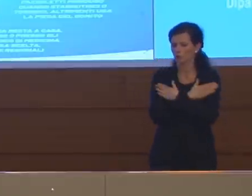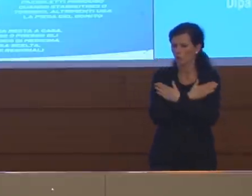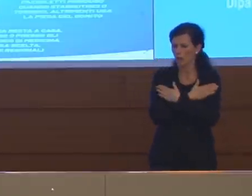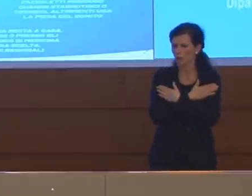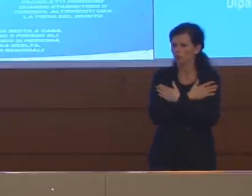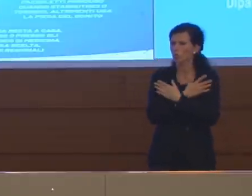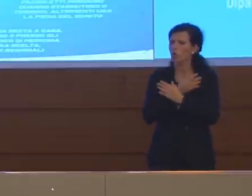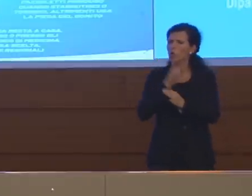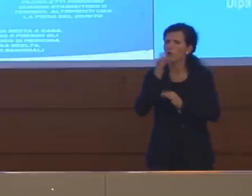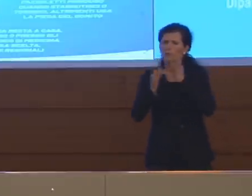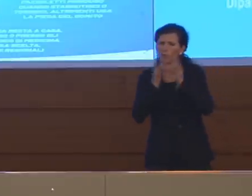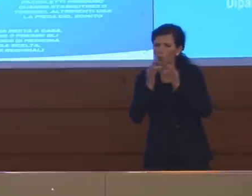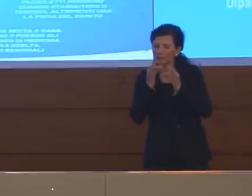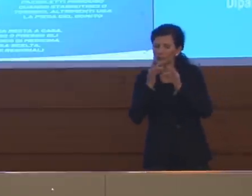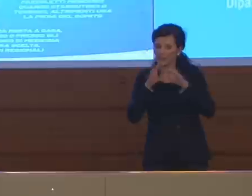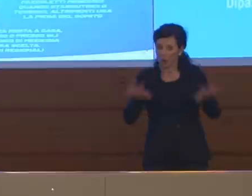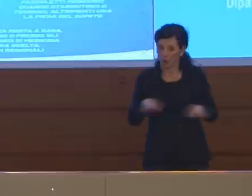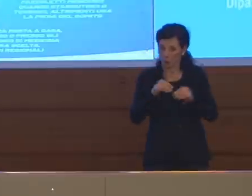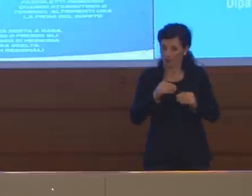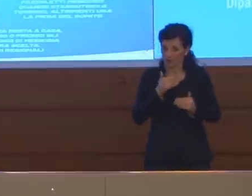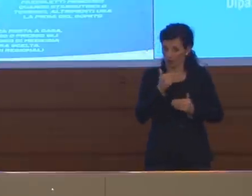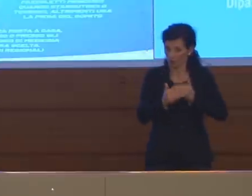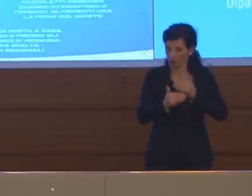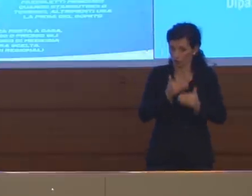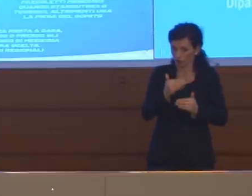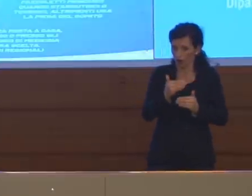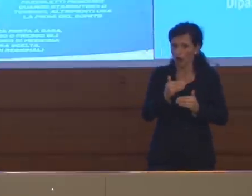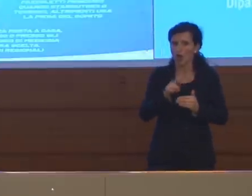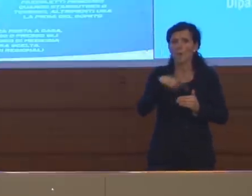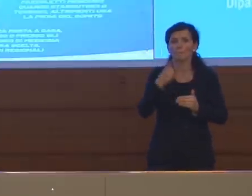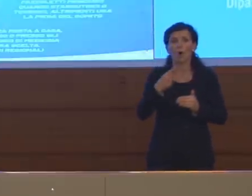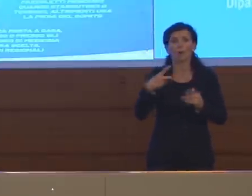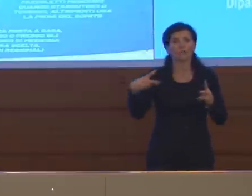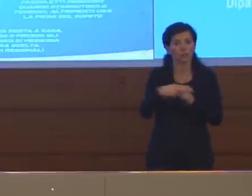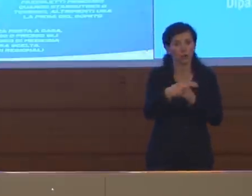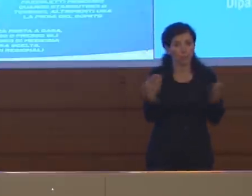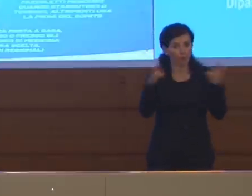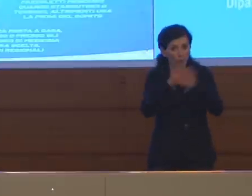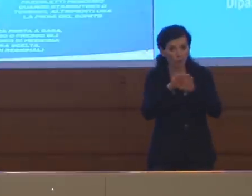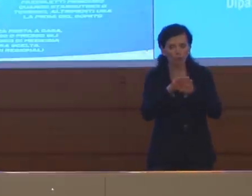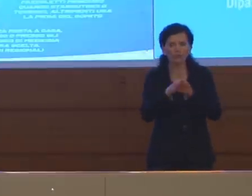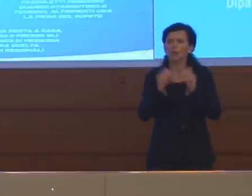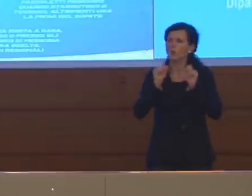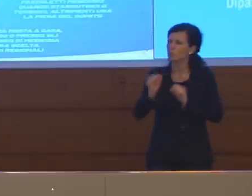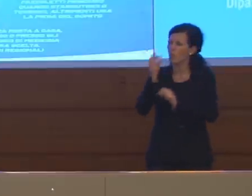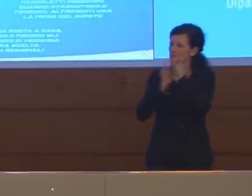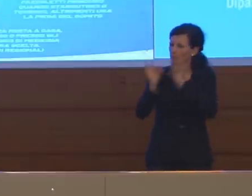passi e poi eventualmente si richiude? Try and learn, se ce lo spiega. Grazie. Va bene.